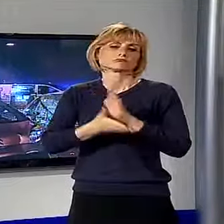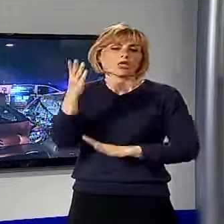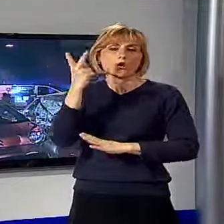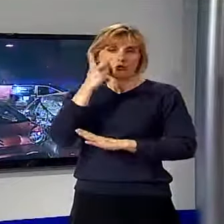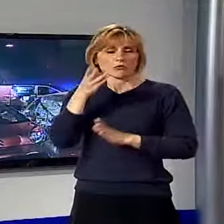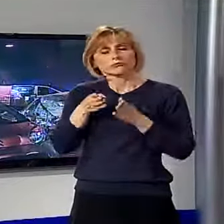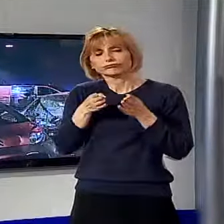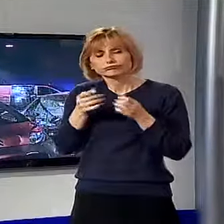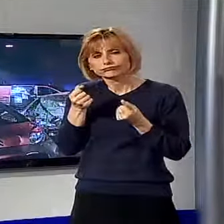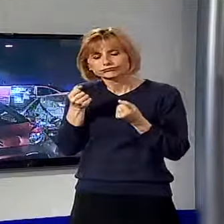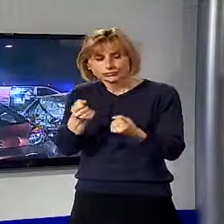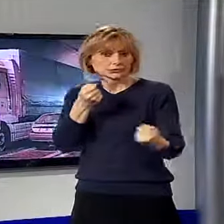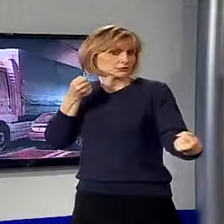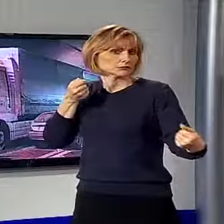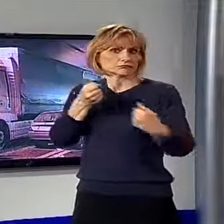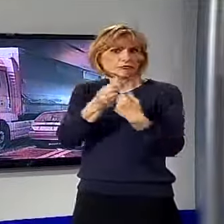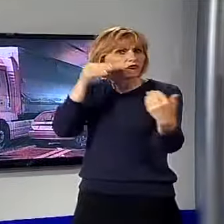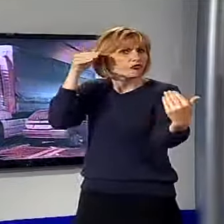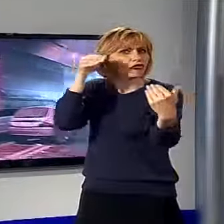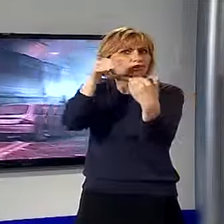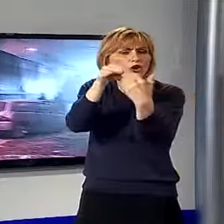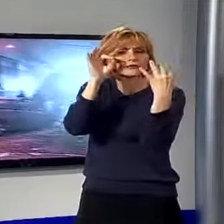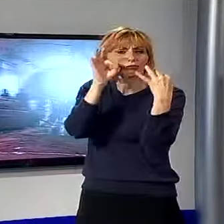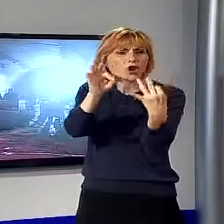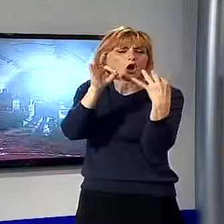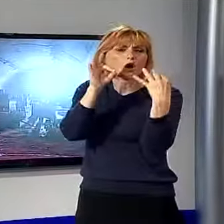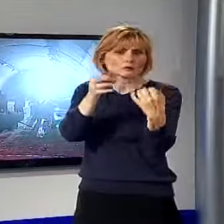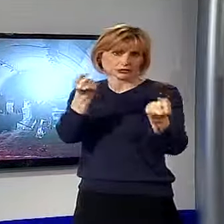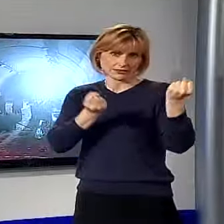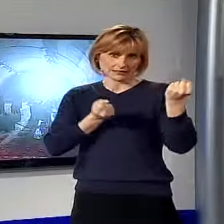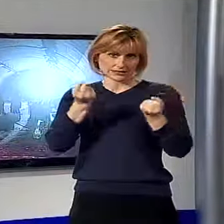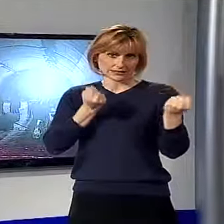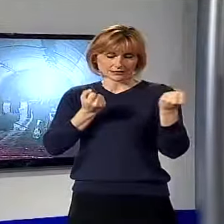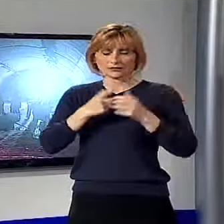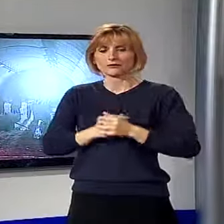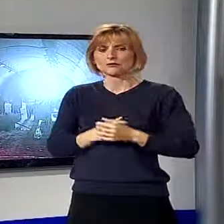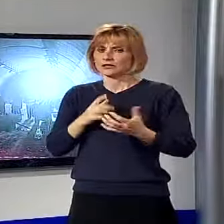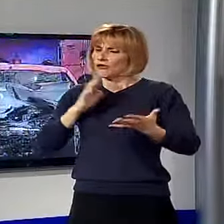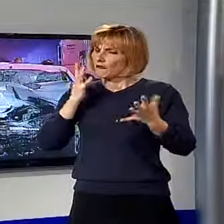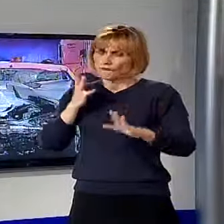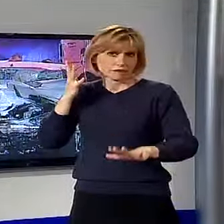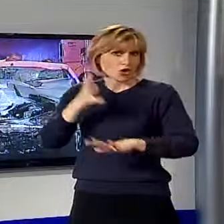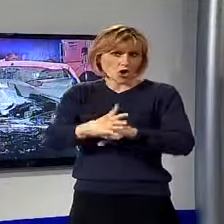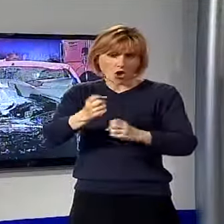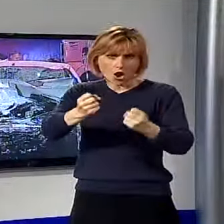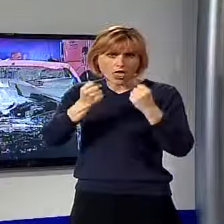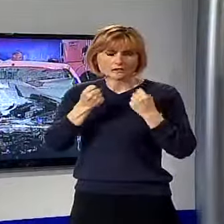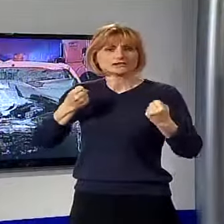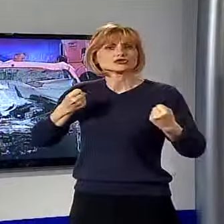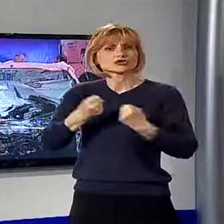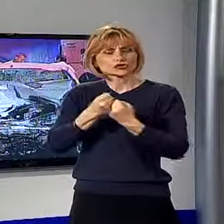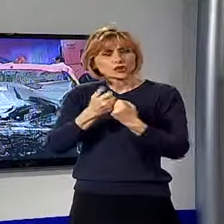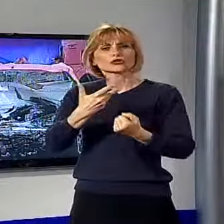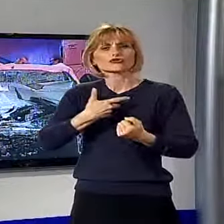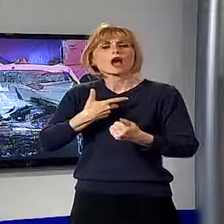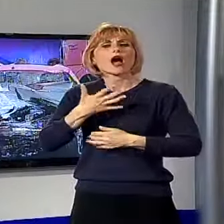è andata a scontrarsi frontalmente contro un tir che procedeva in direzione opposta. Uno schianto violentissimo. Nell'incidente è rimasta